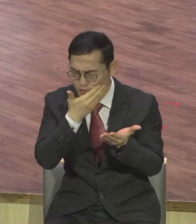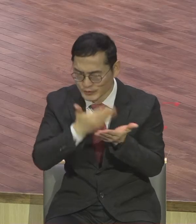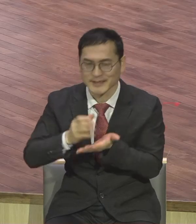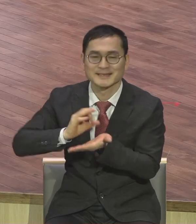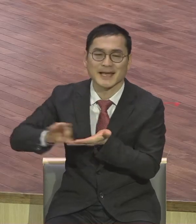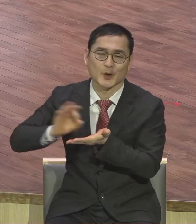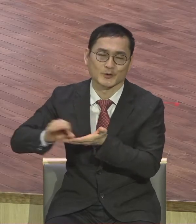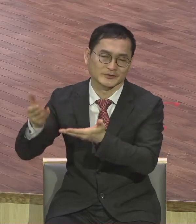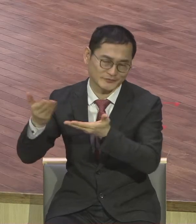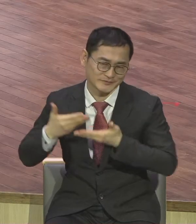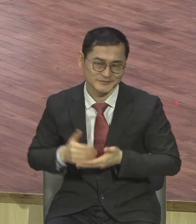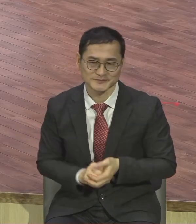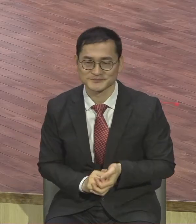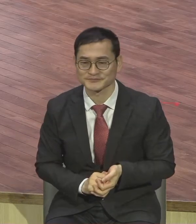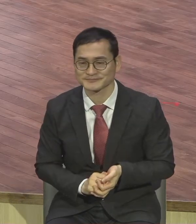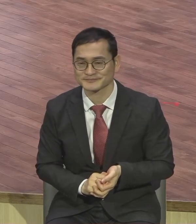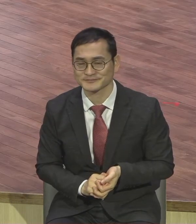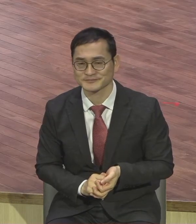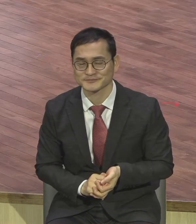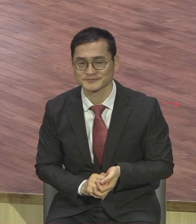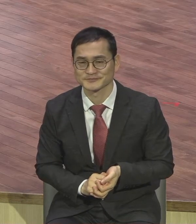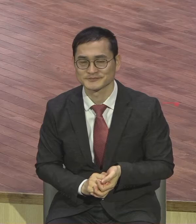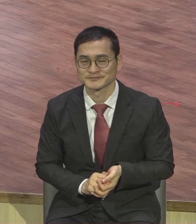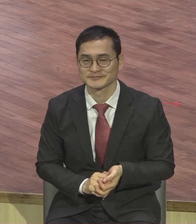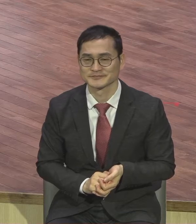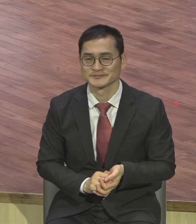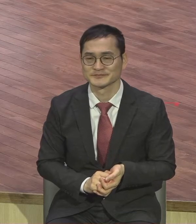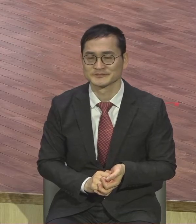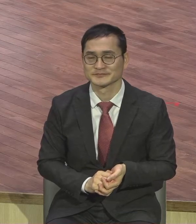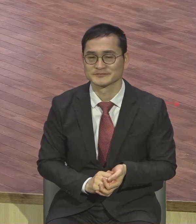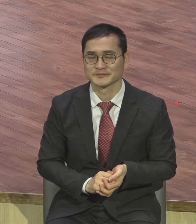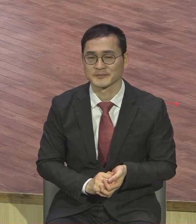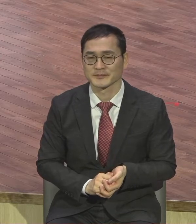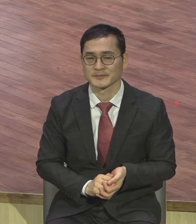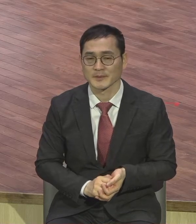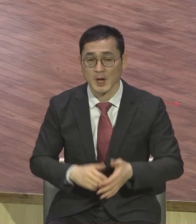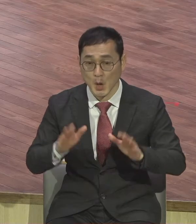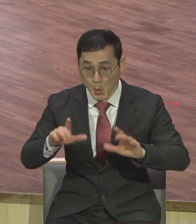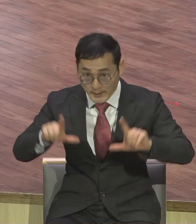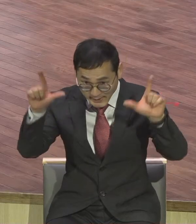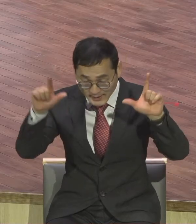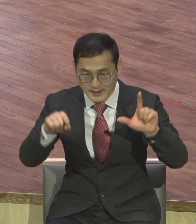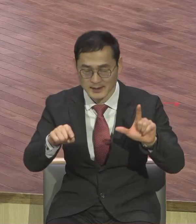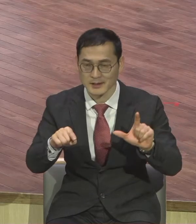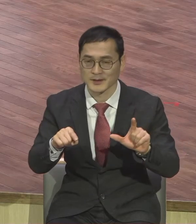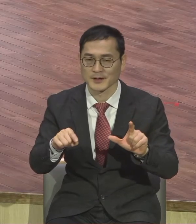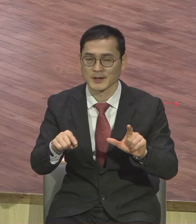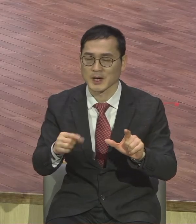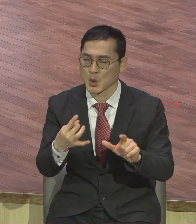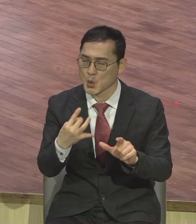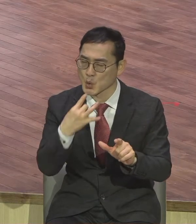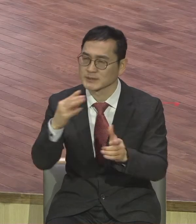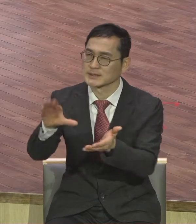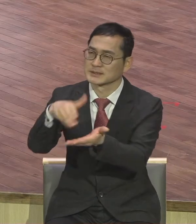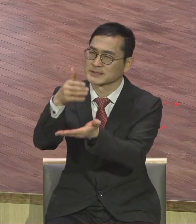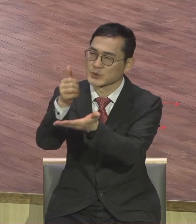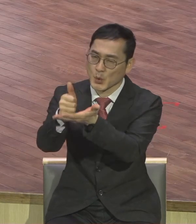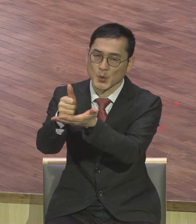영계 모두 성도들 2021년 오직 그리스도의 관점을 가지고 오직 하나님 나라를 확장해